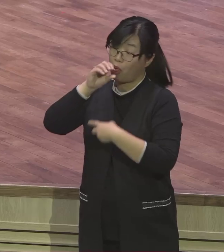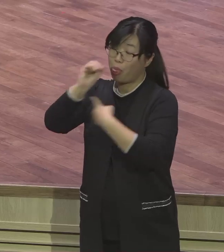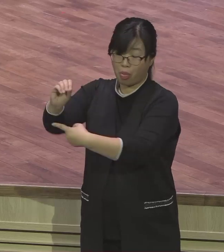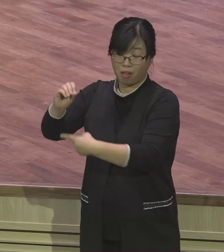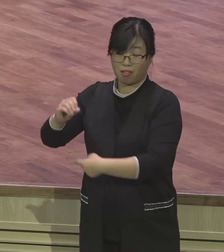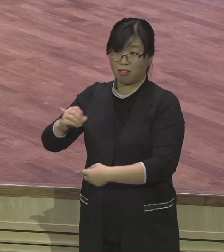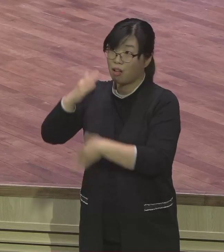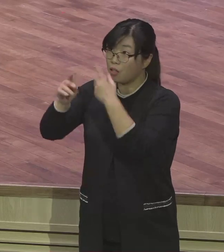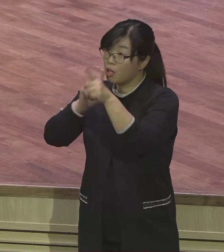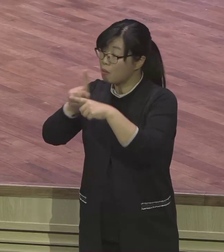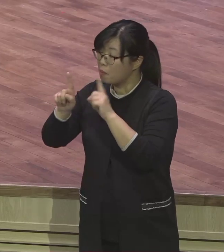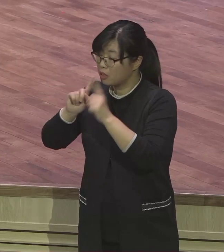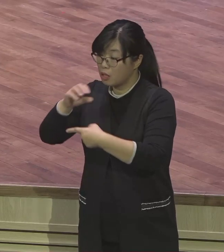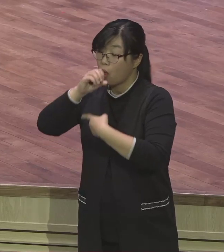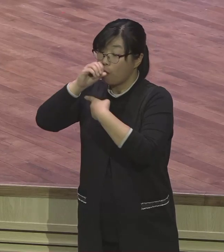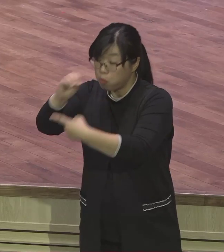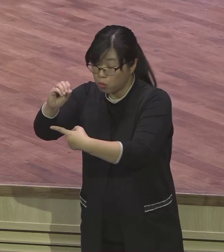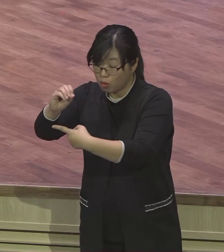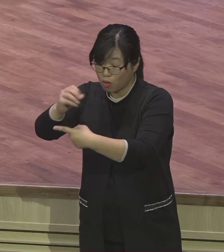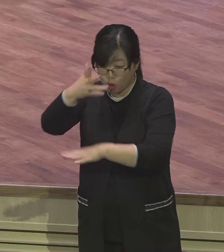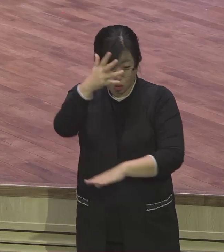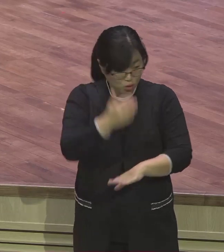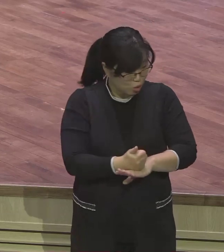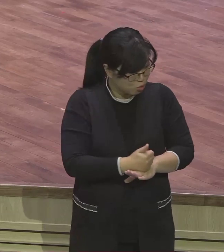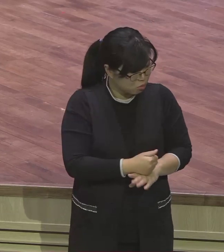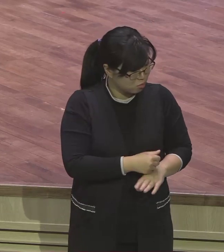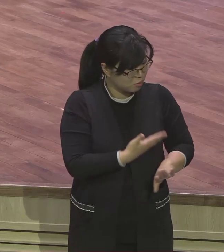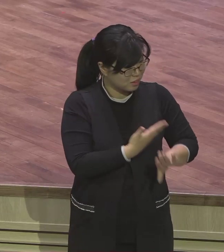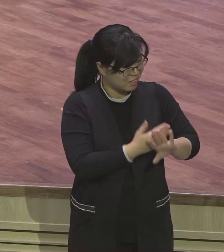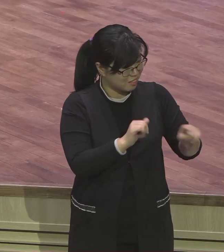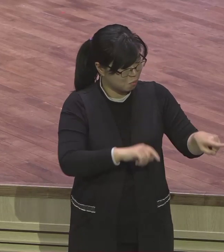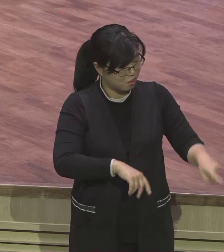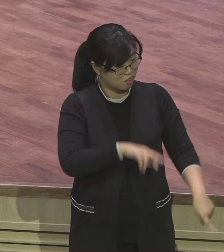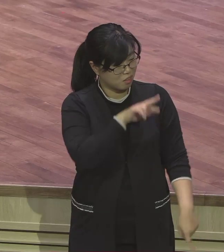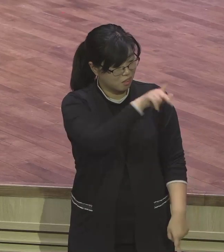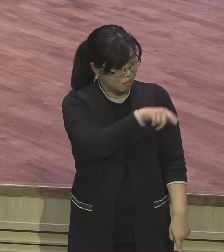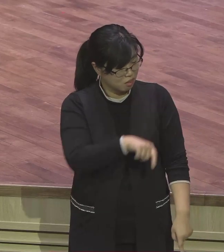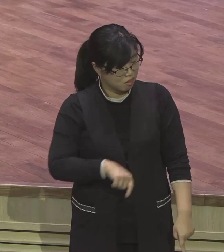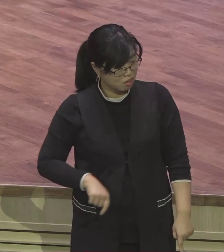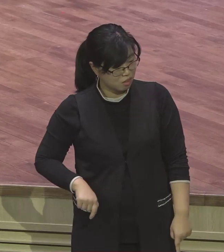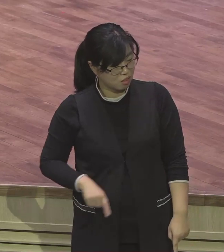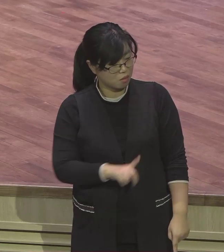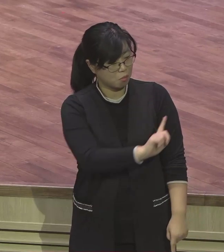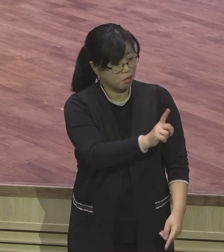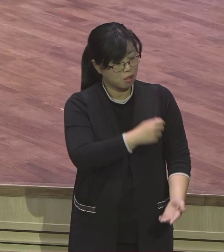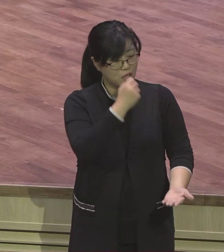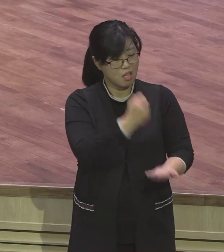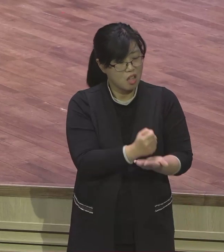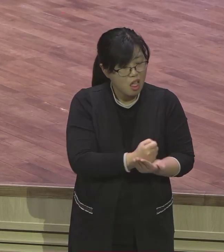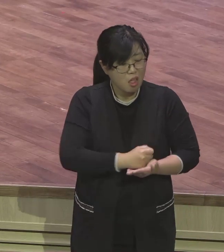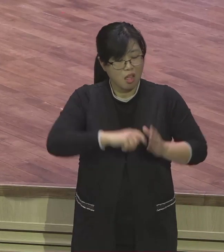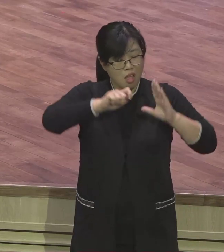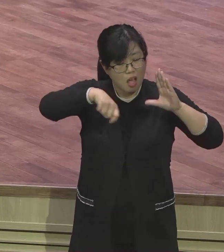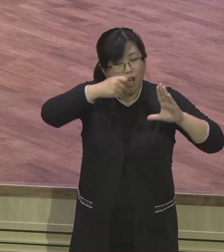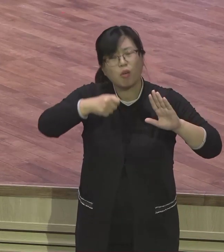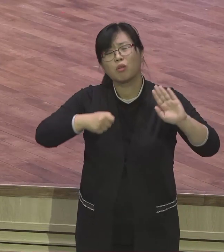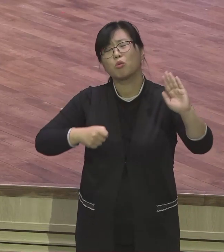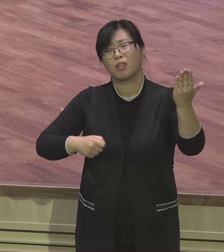말씀 인도 받으면 문제될 것이 하나도 없어요. 말씀 인도 받는데 하나는 말씀 잡았는데 문제될 것이 뭐가 있어요. 하나도